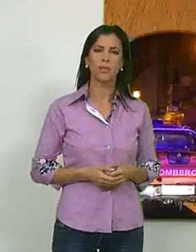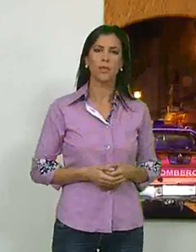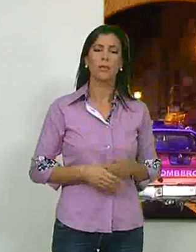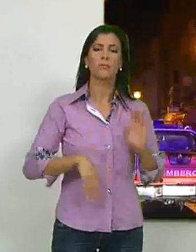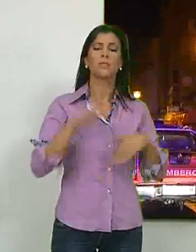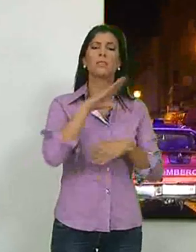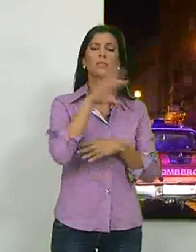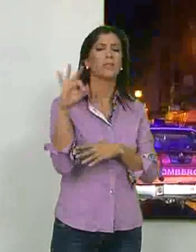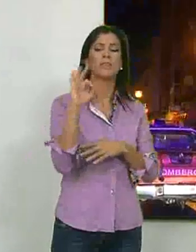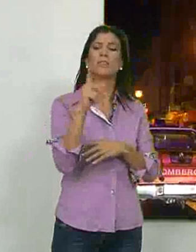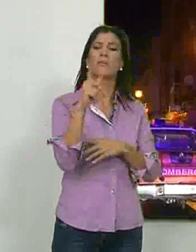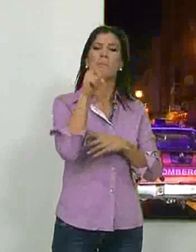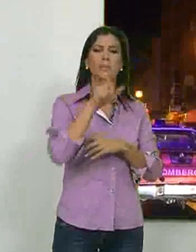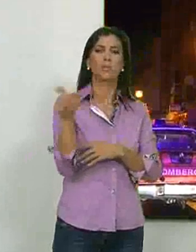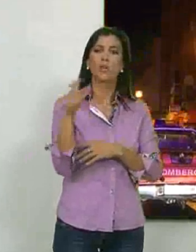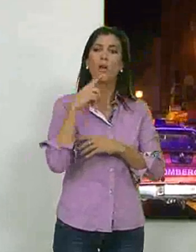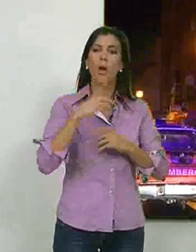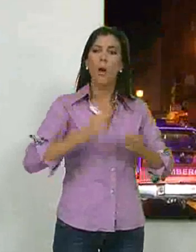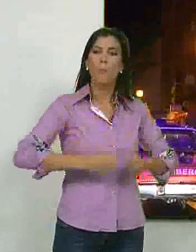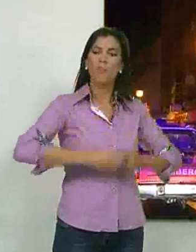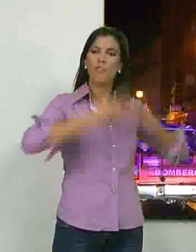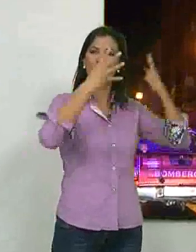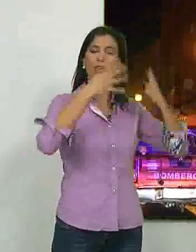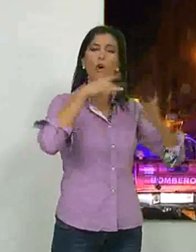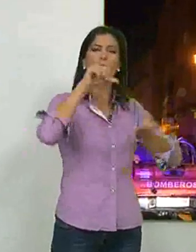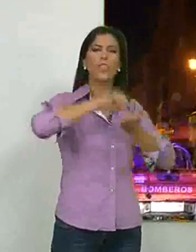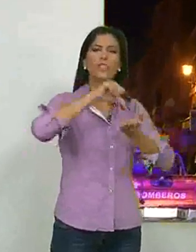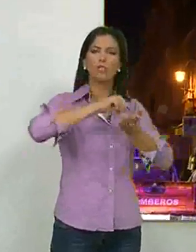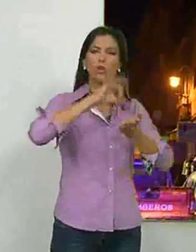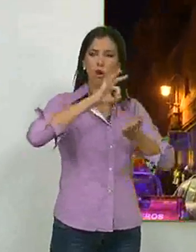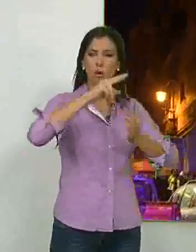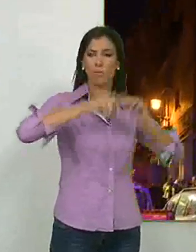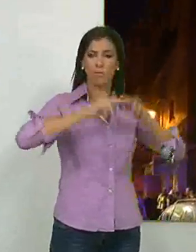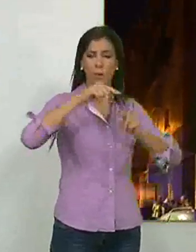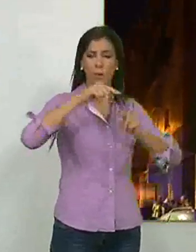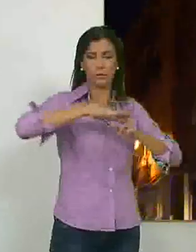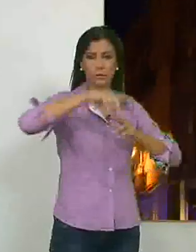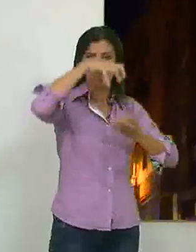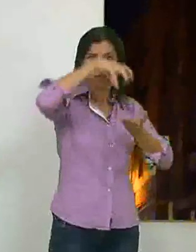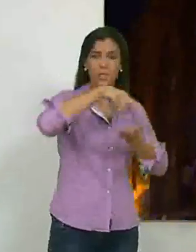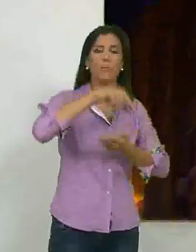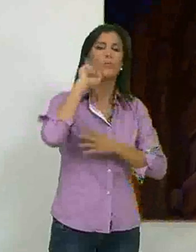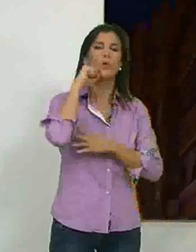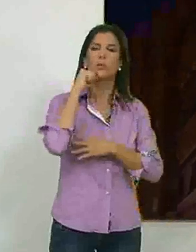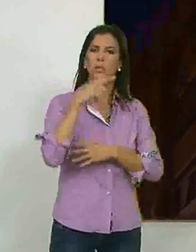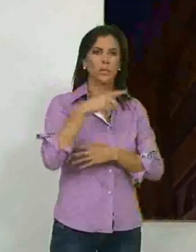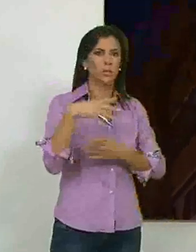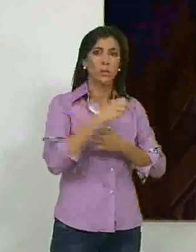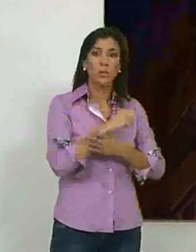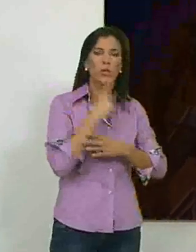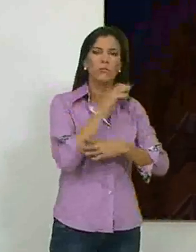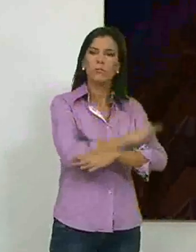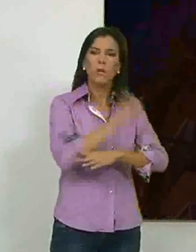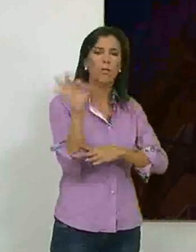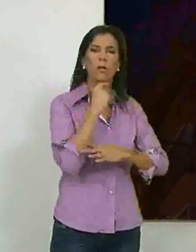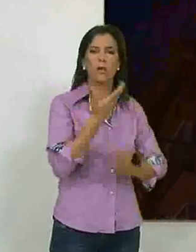Cerca de medio centenar de vecinos de un bloque ubicado en pleno centro urbano de la localidad de Motril han tenido que ser